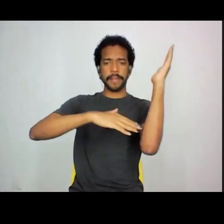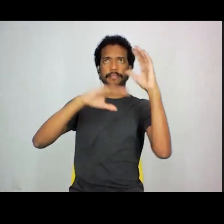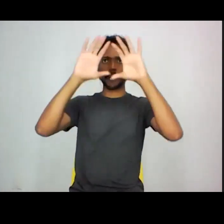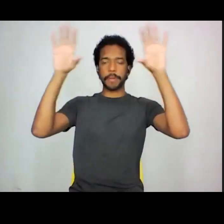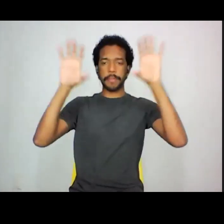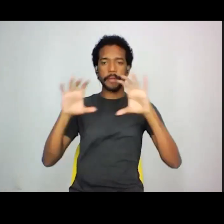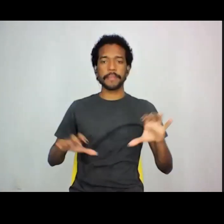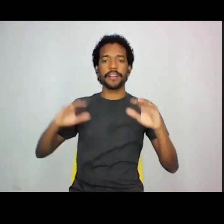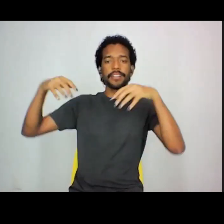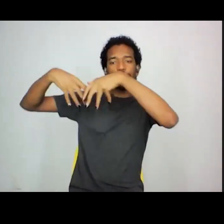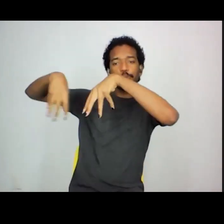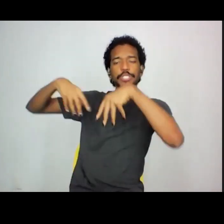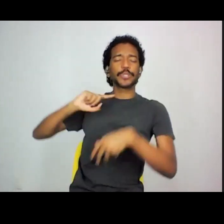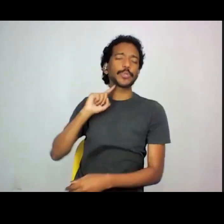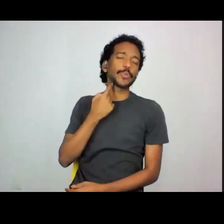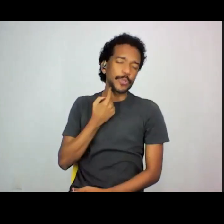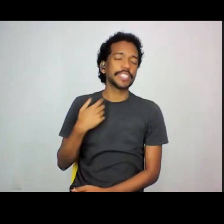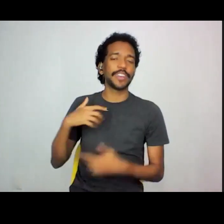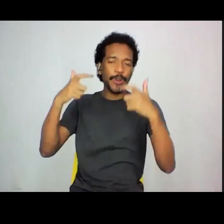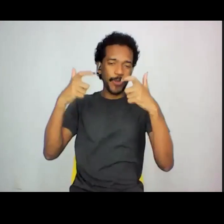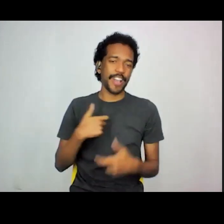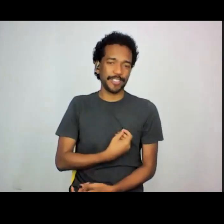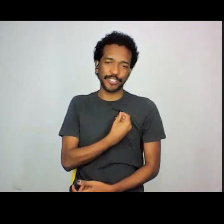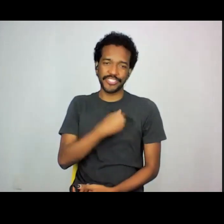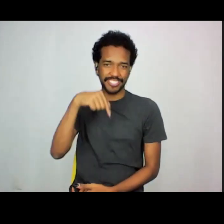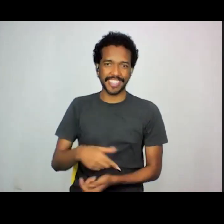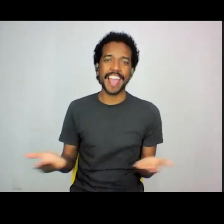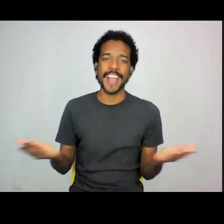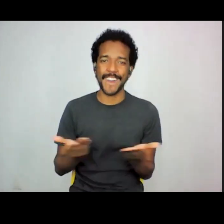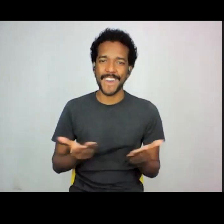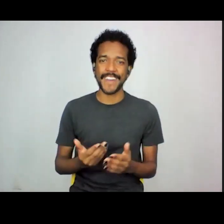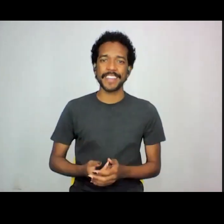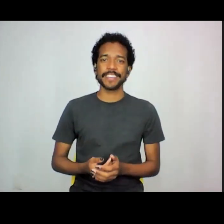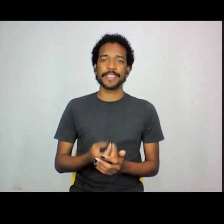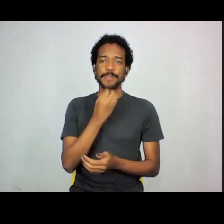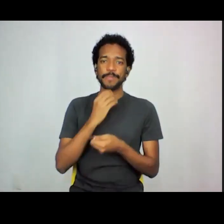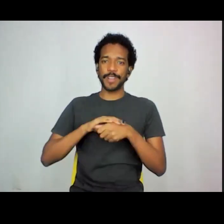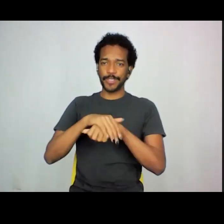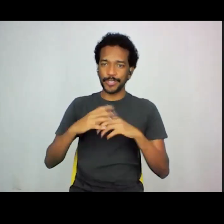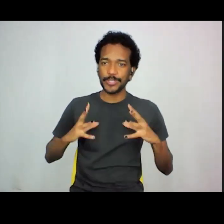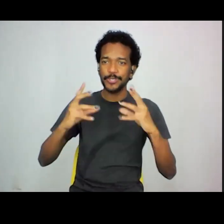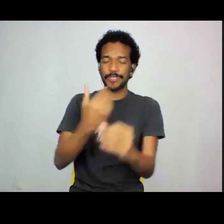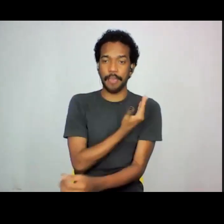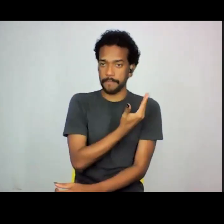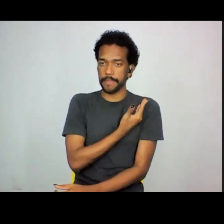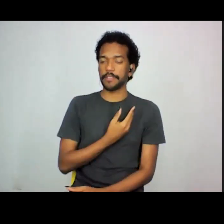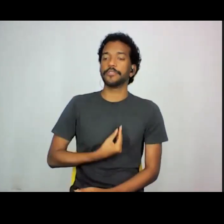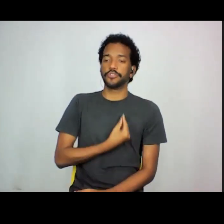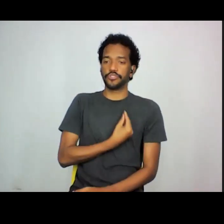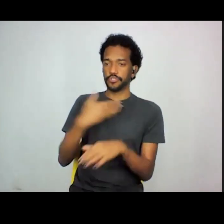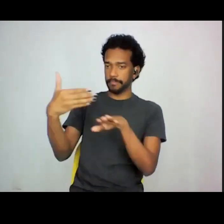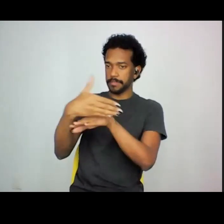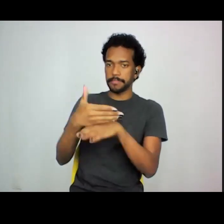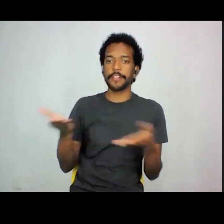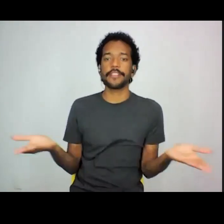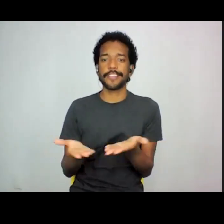suja. Então, assim, esse é o lugar que eu estou aqui agora. Então, boa noite aos meus colegas, aos que estão aqui. Queria